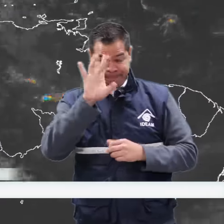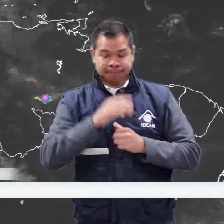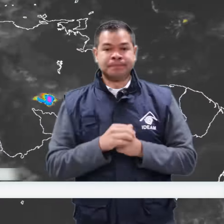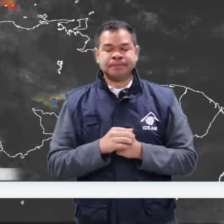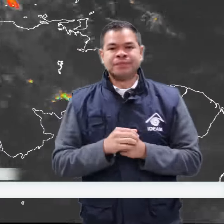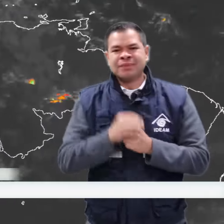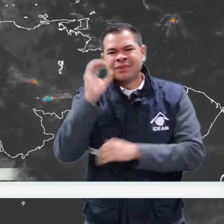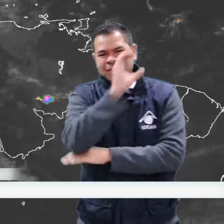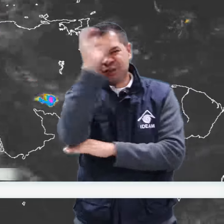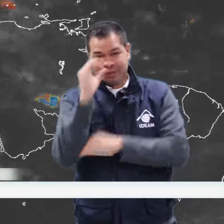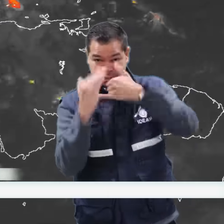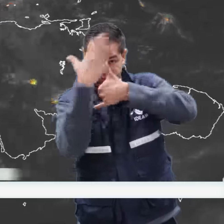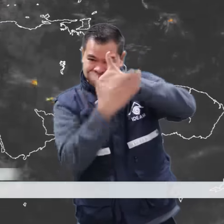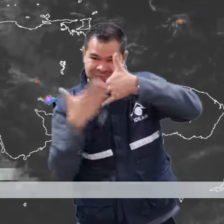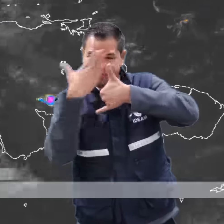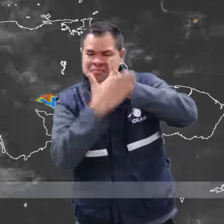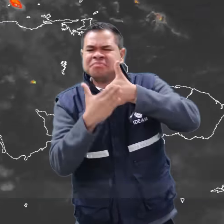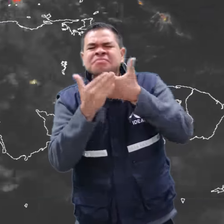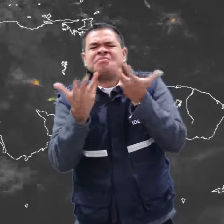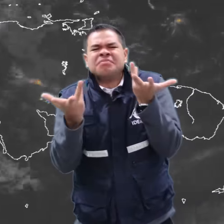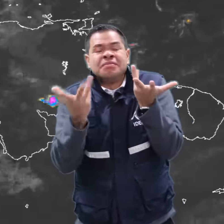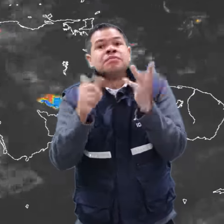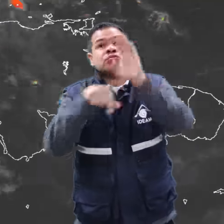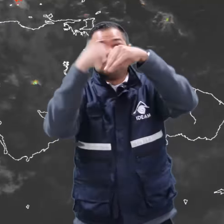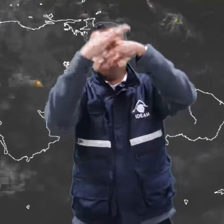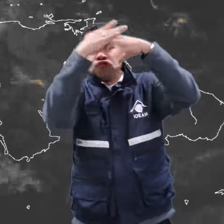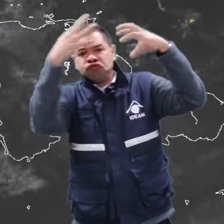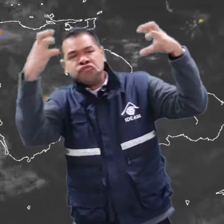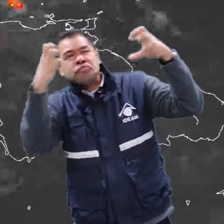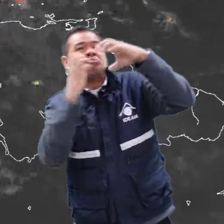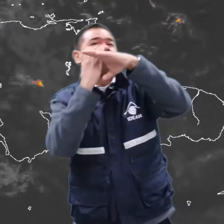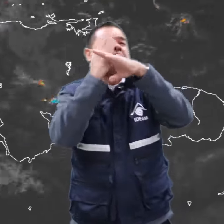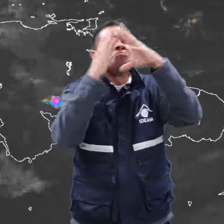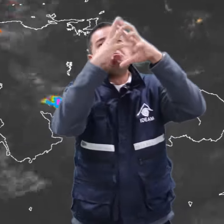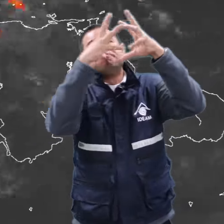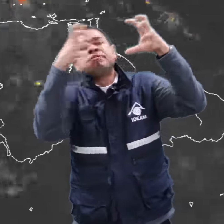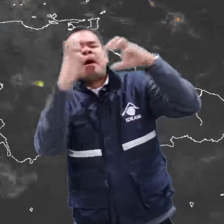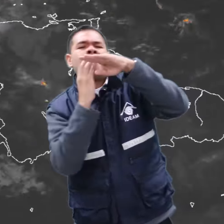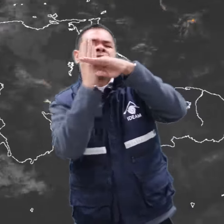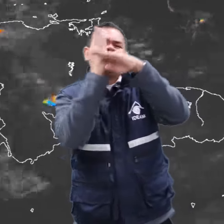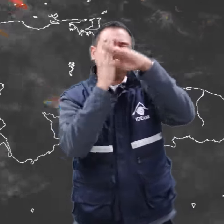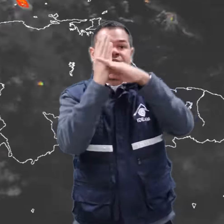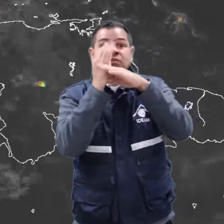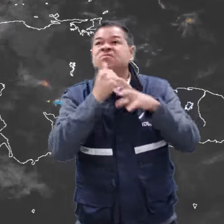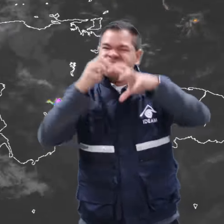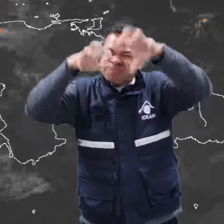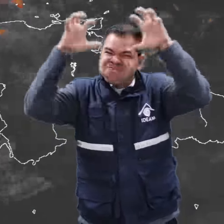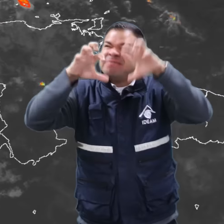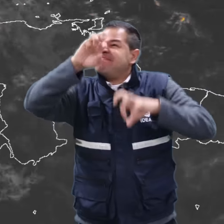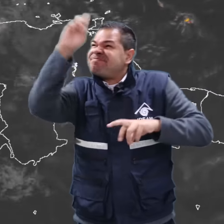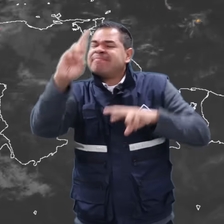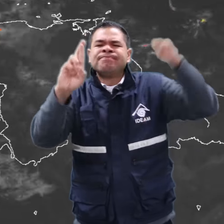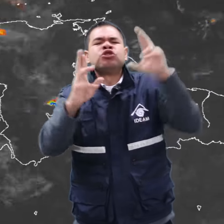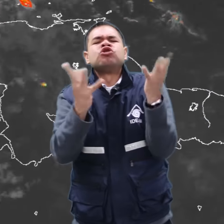amplios sectores del territorio nacional se viven condiciones de cielo entre parcial y mayormente nublado. Lluvia fuerte y con actividad